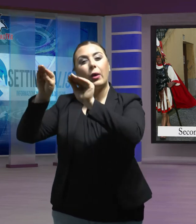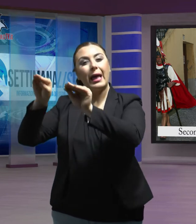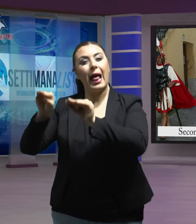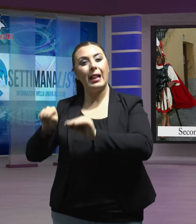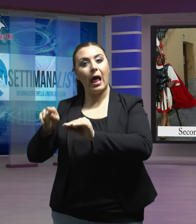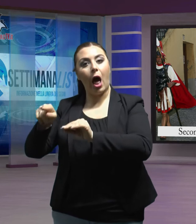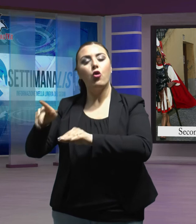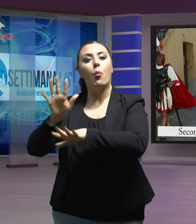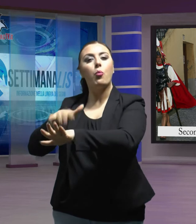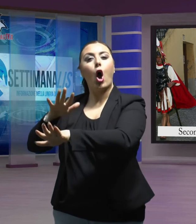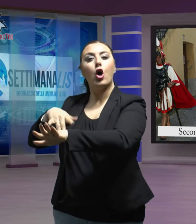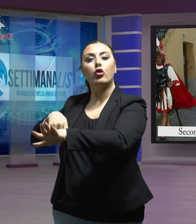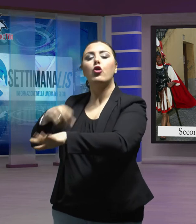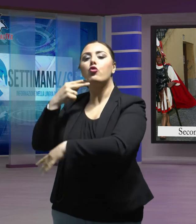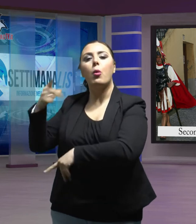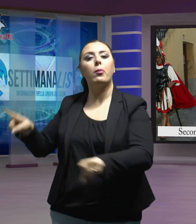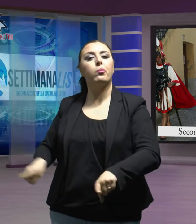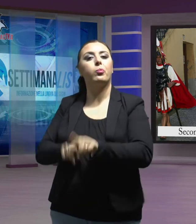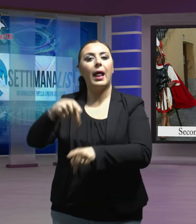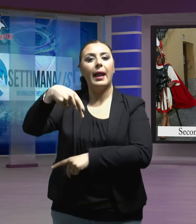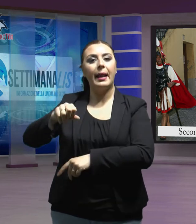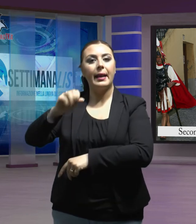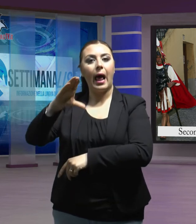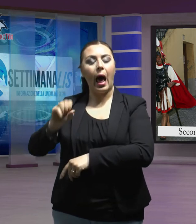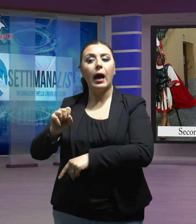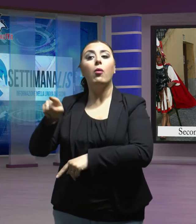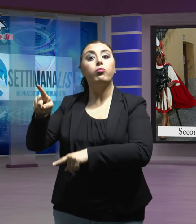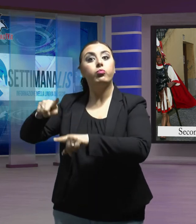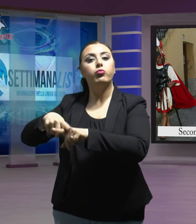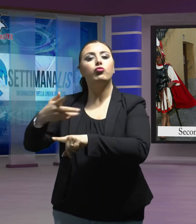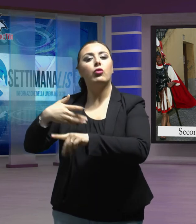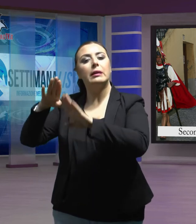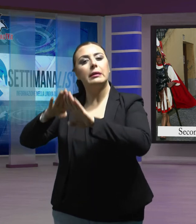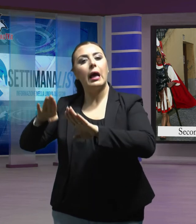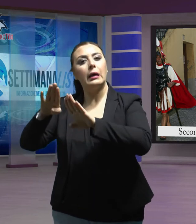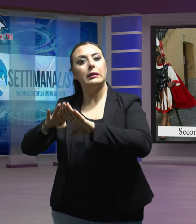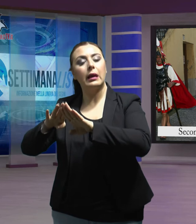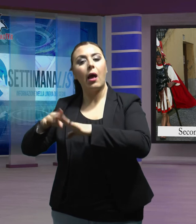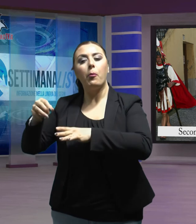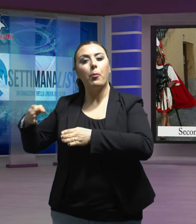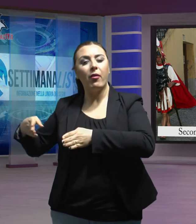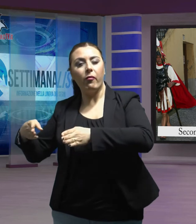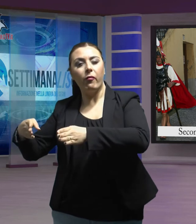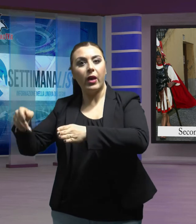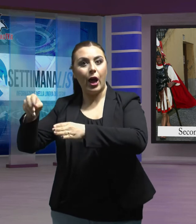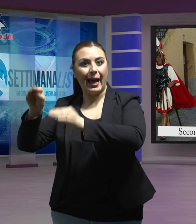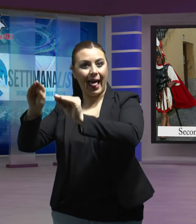Gagliano, partecipata e teatrale, allestita tra le vie del borgo e con una